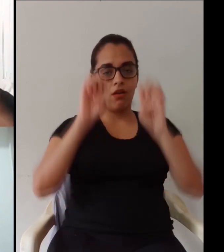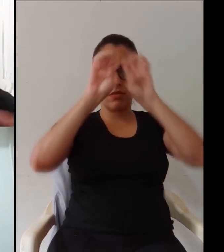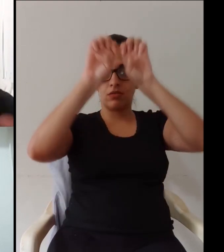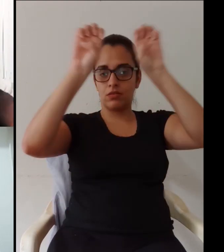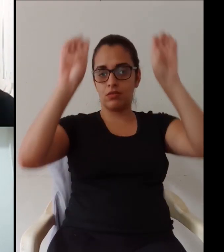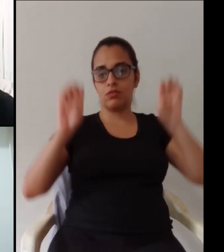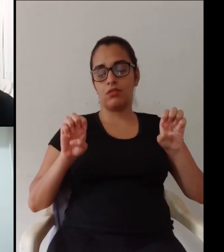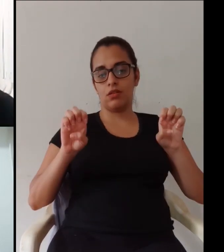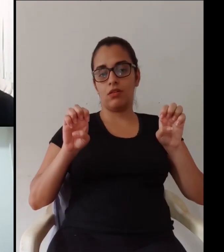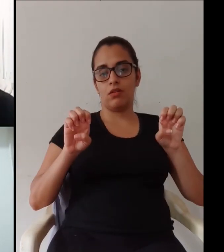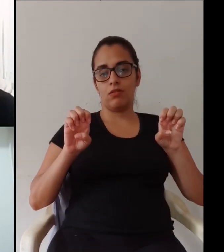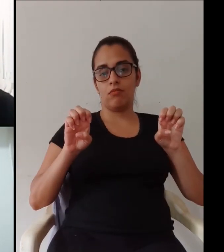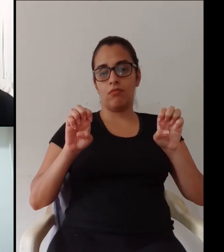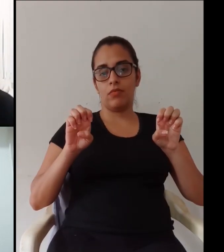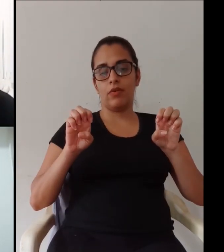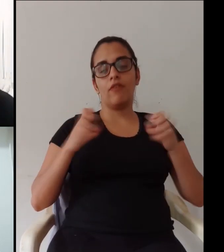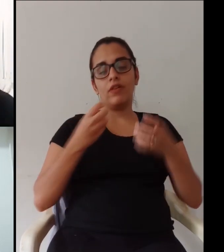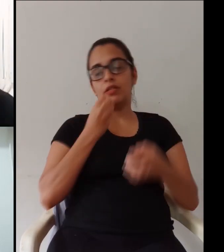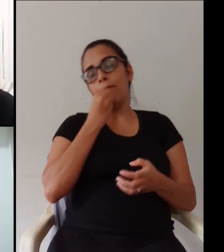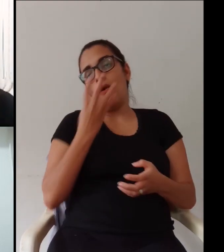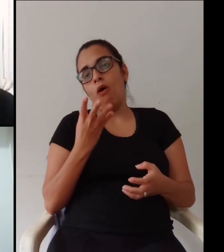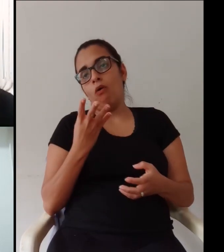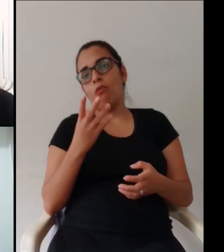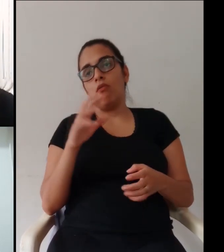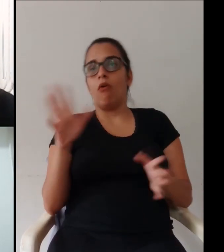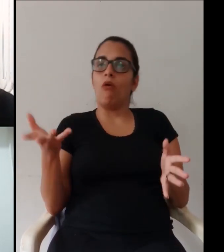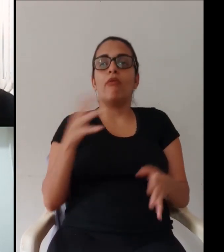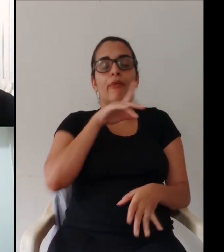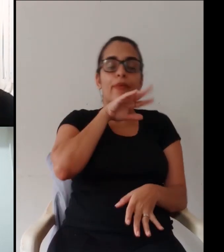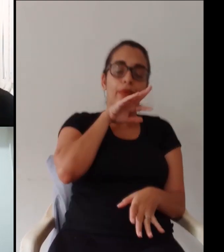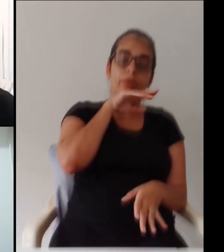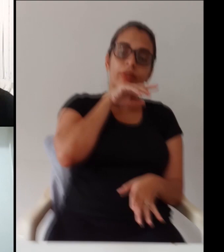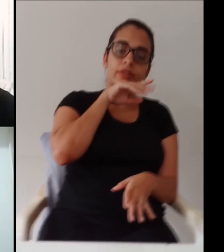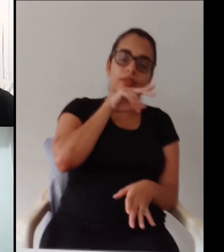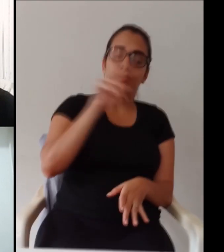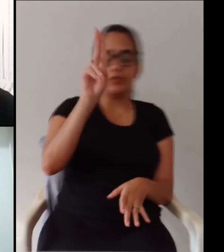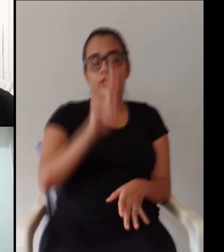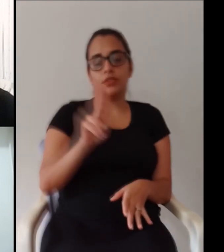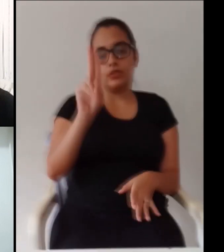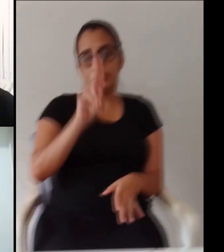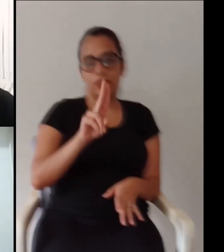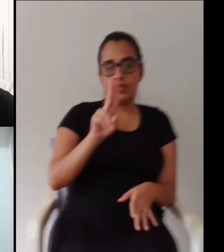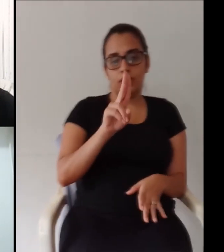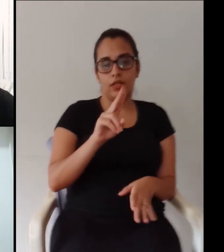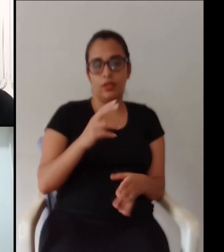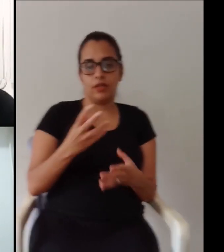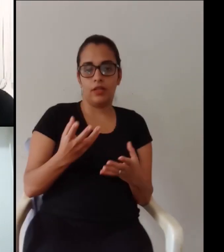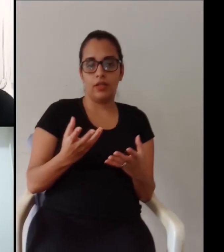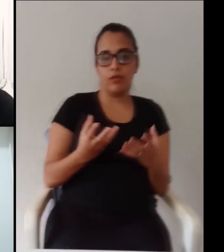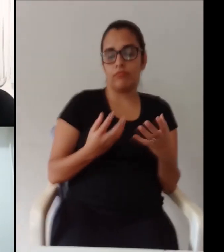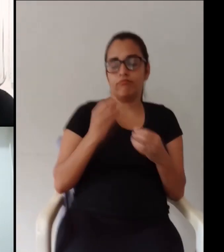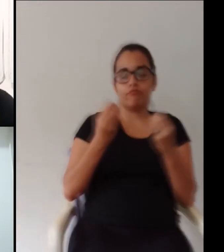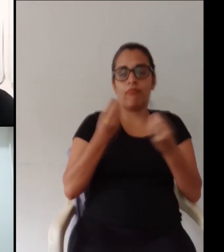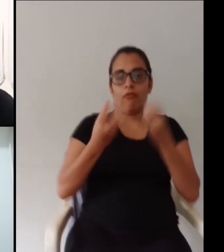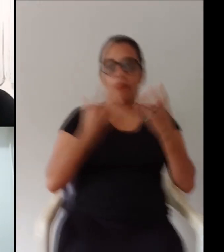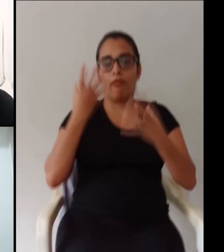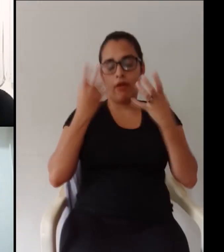utilização do Moodle né qualquer sistema Dani qualquer sistema nós teremos vantagens e